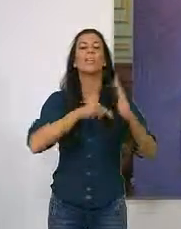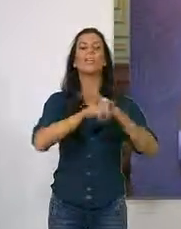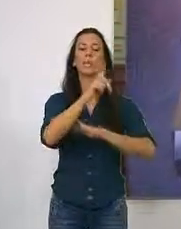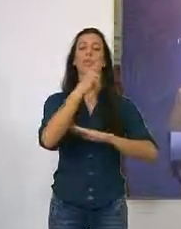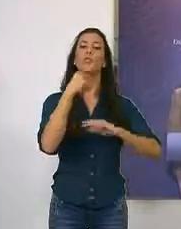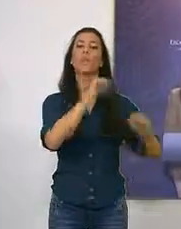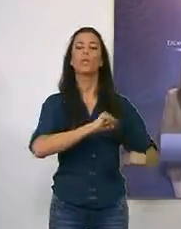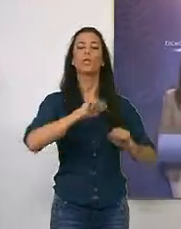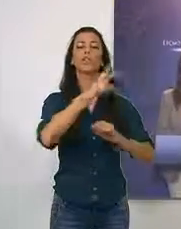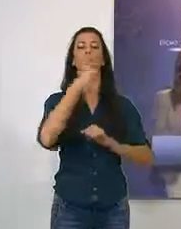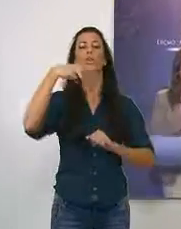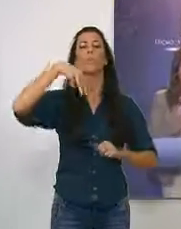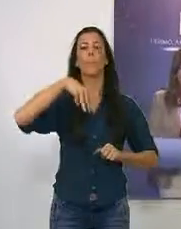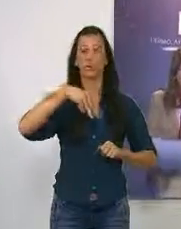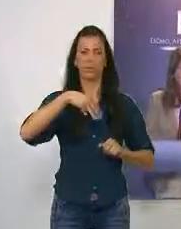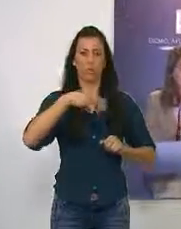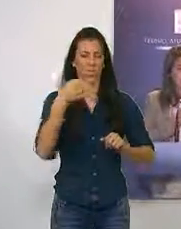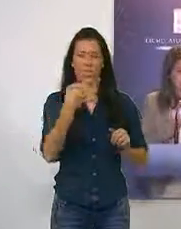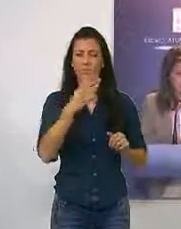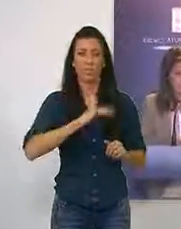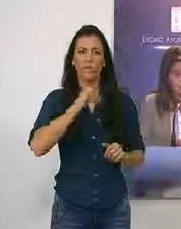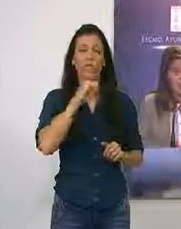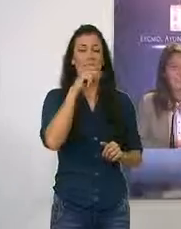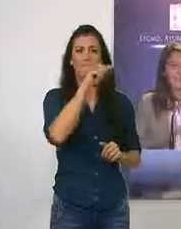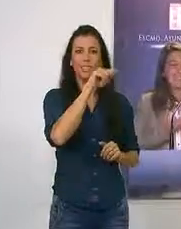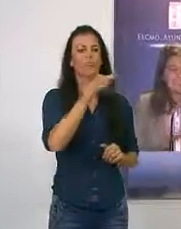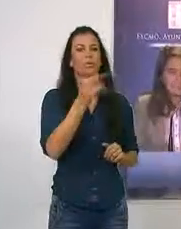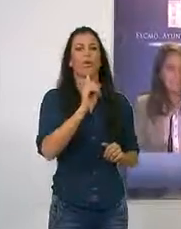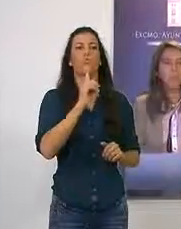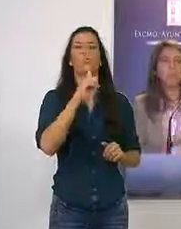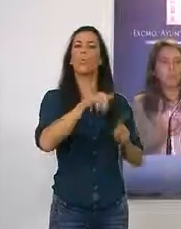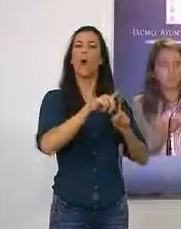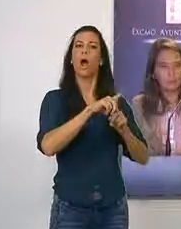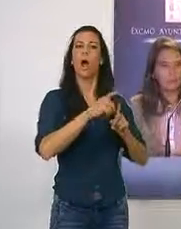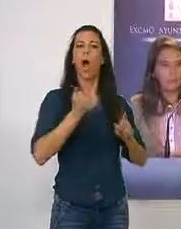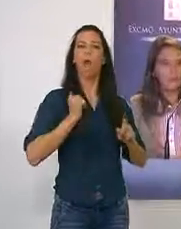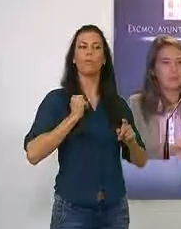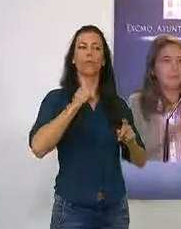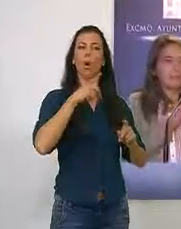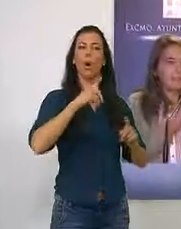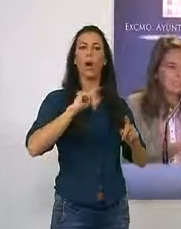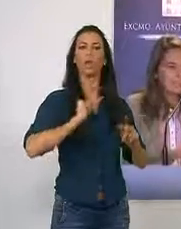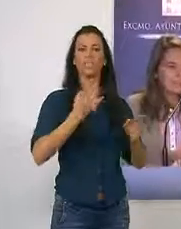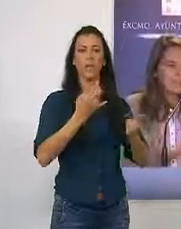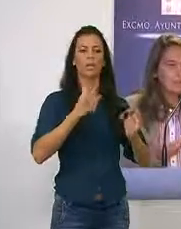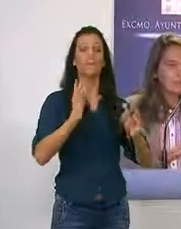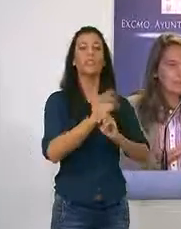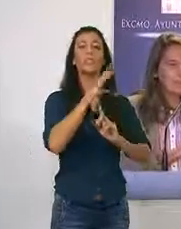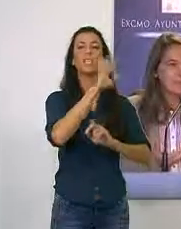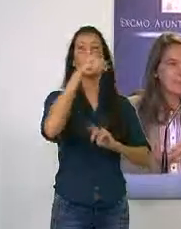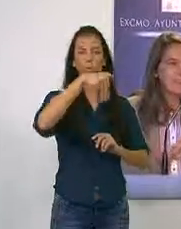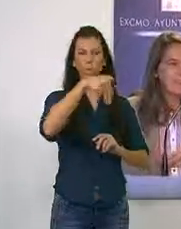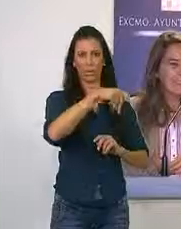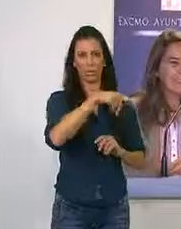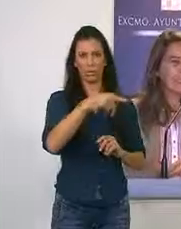con una protección de 200 metros suficiente y no la abusiva de 500 que marca el plan del